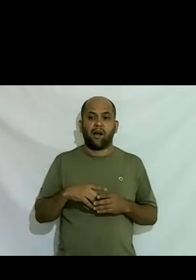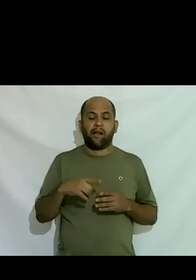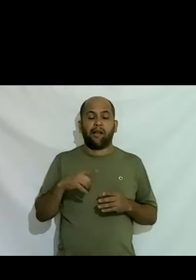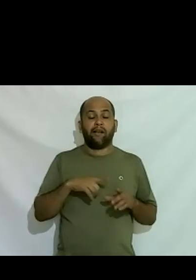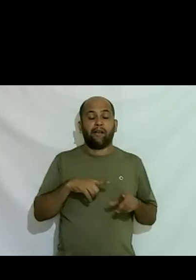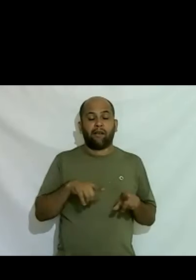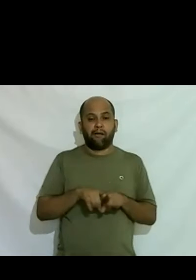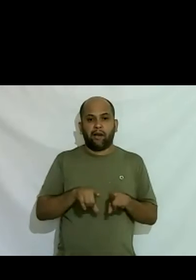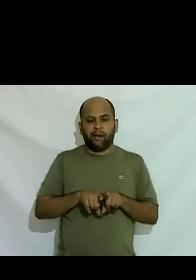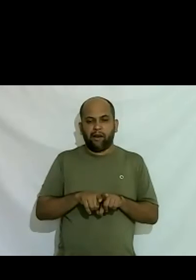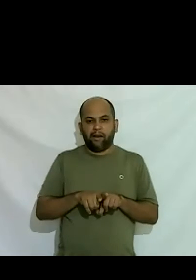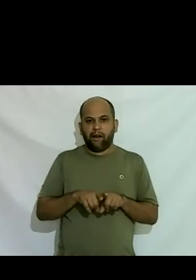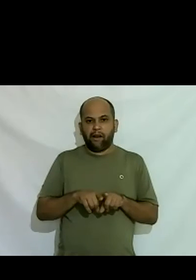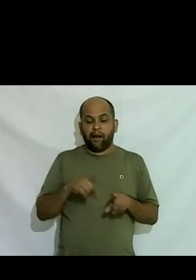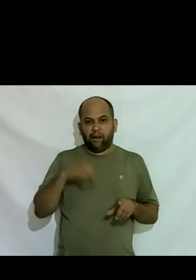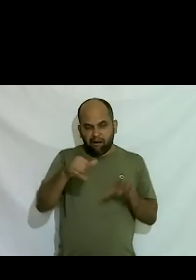e nós